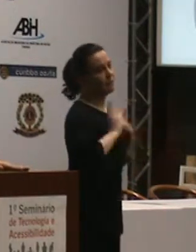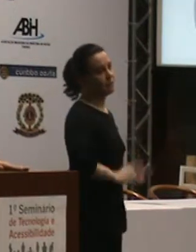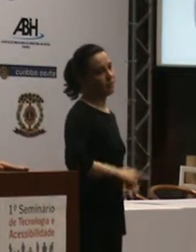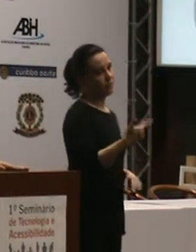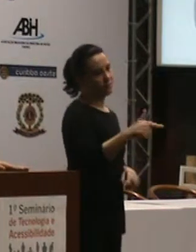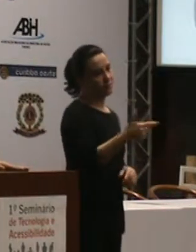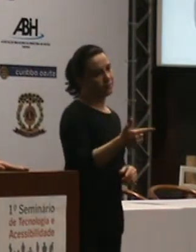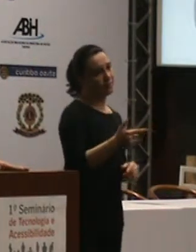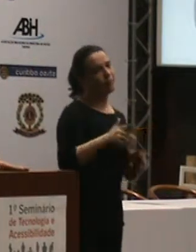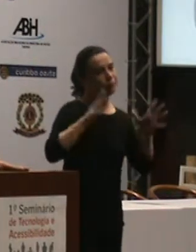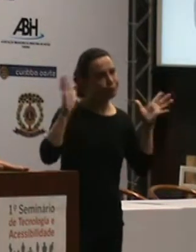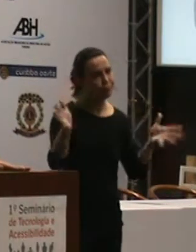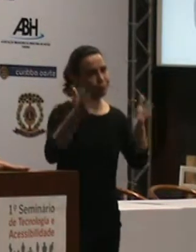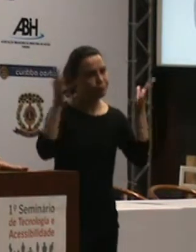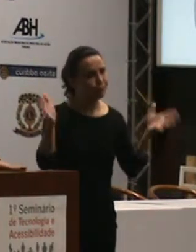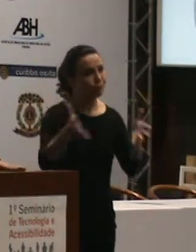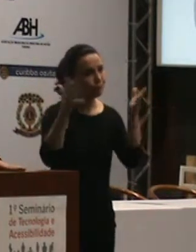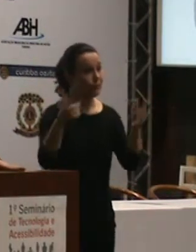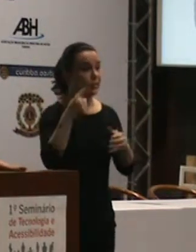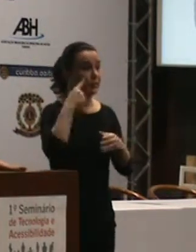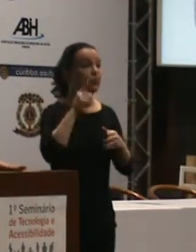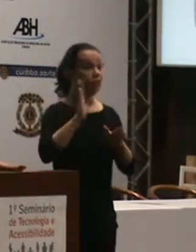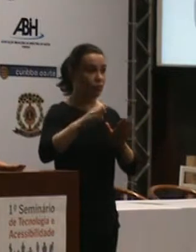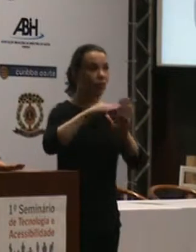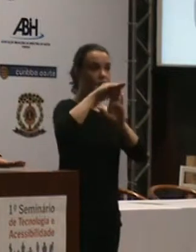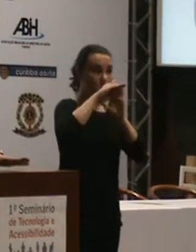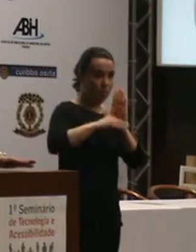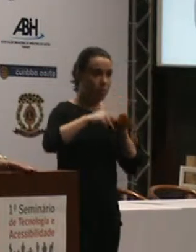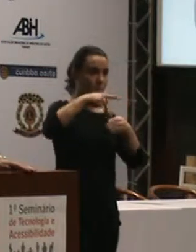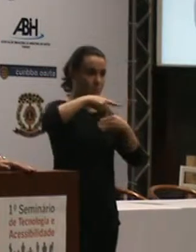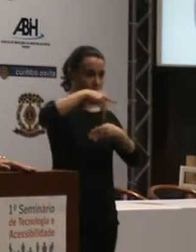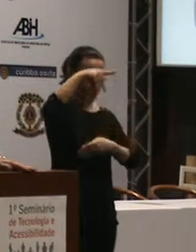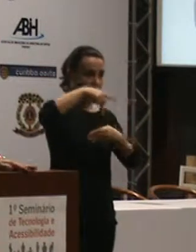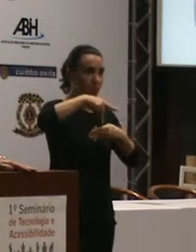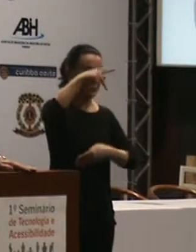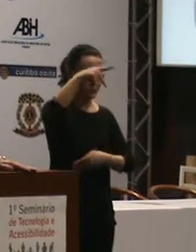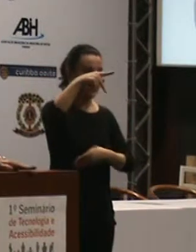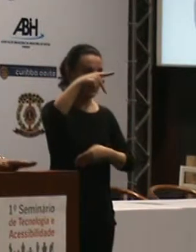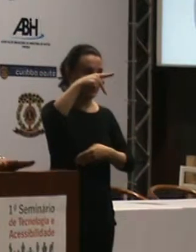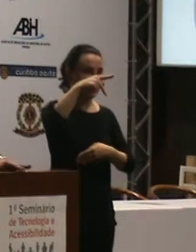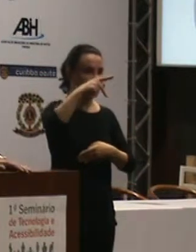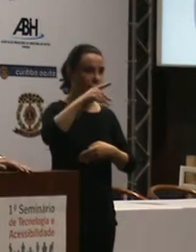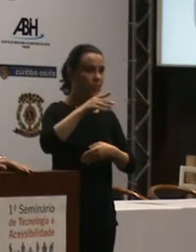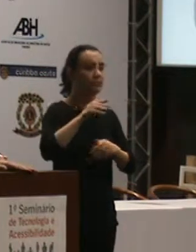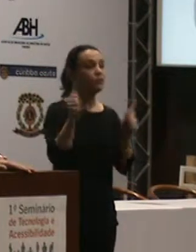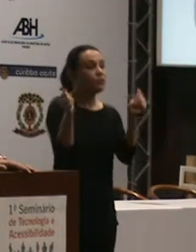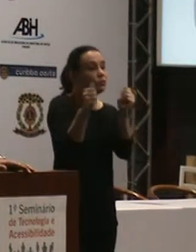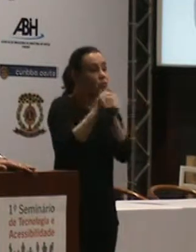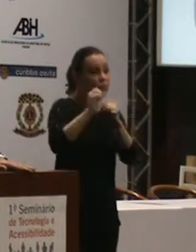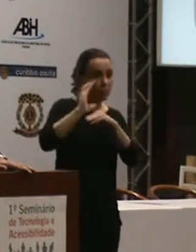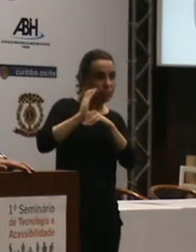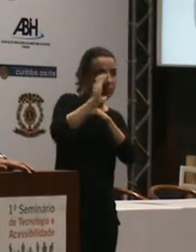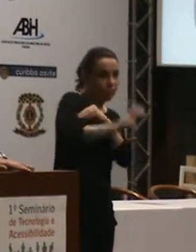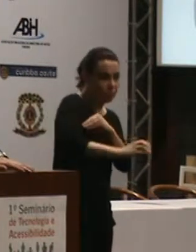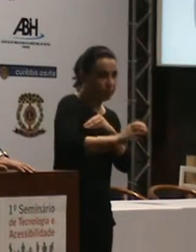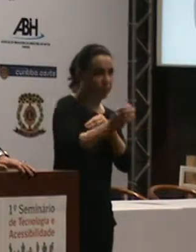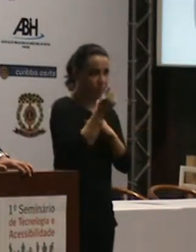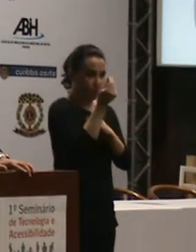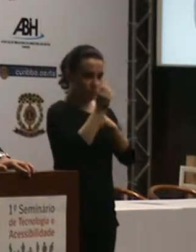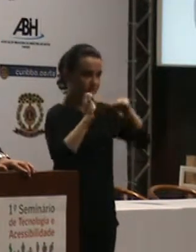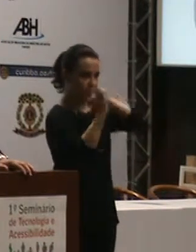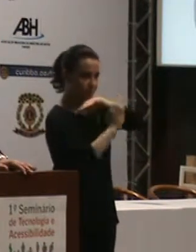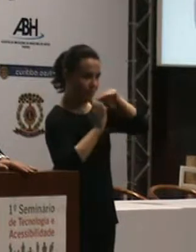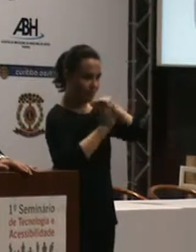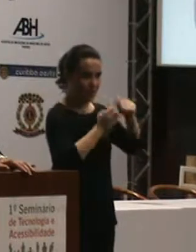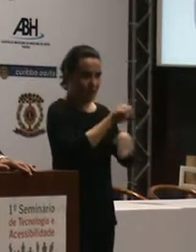A gente encaminhou para o programa de pós-graduação, e já fizemos, inclusive, um orçamento junto à iniciativa privada para desenvolver isso aí,